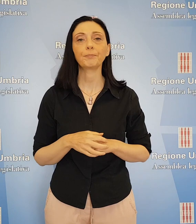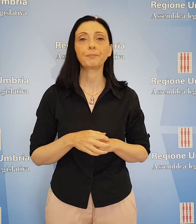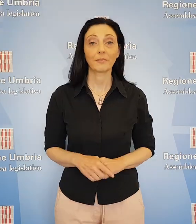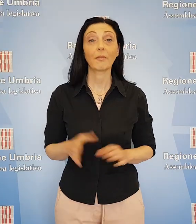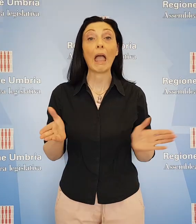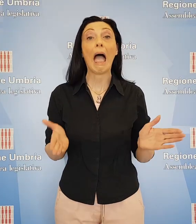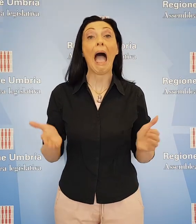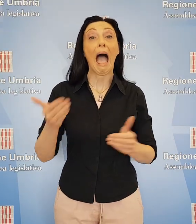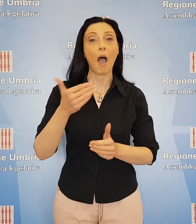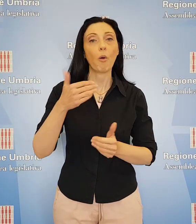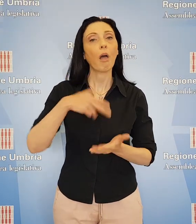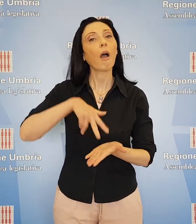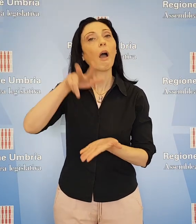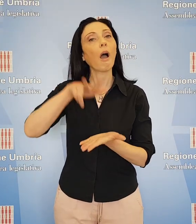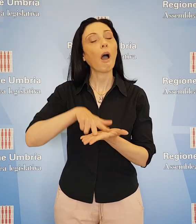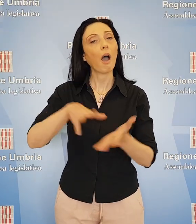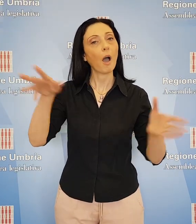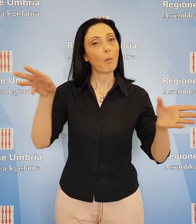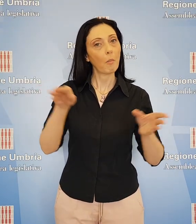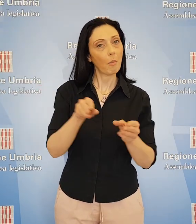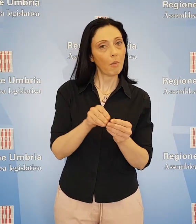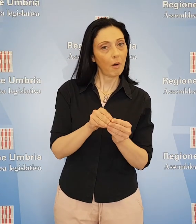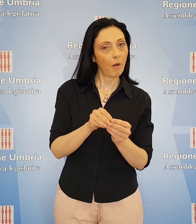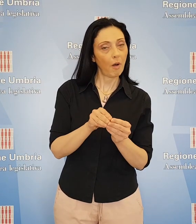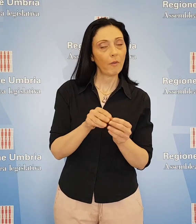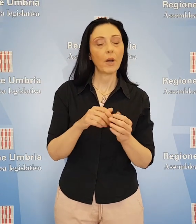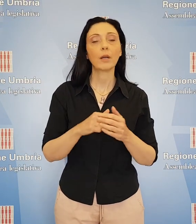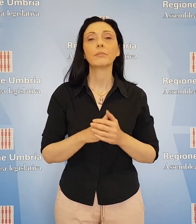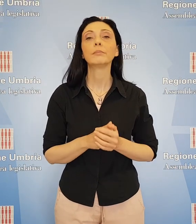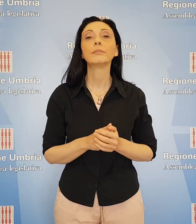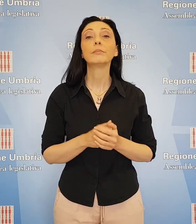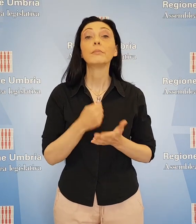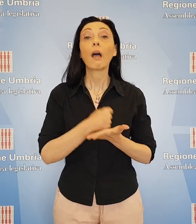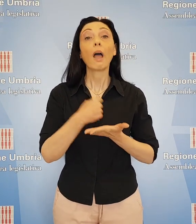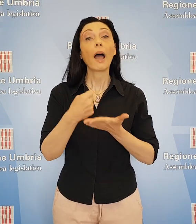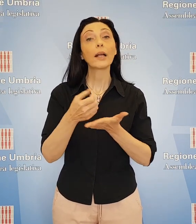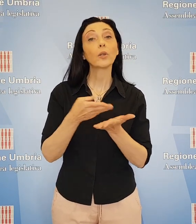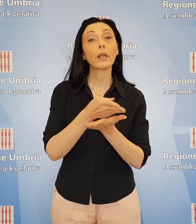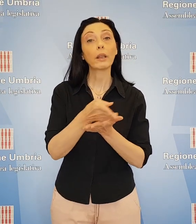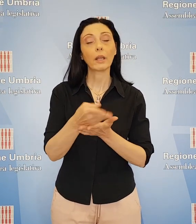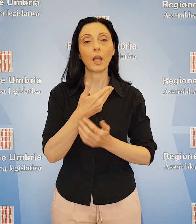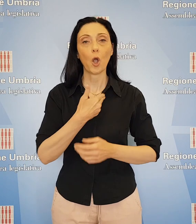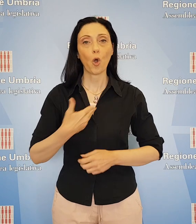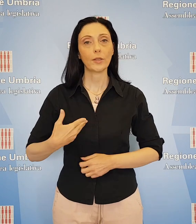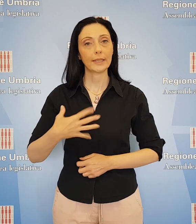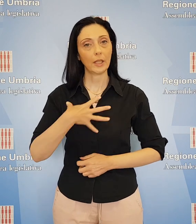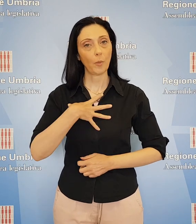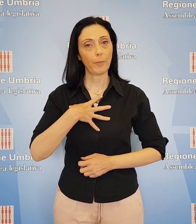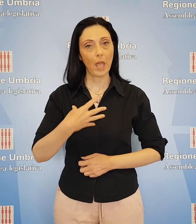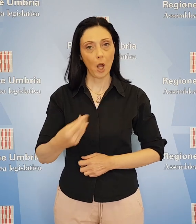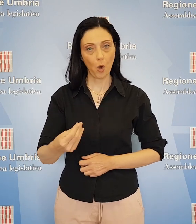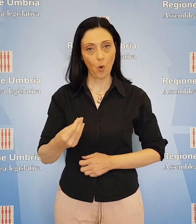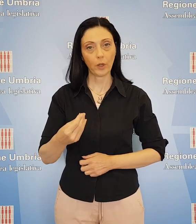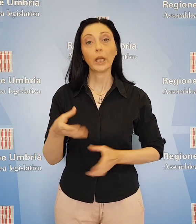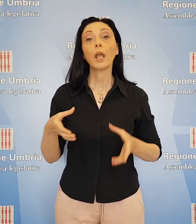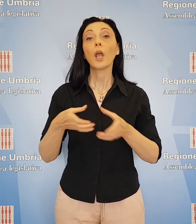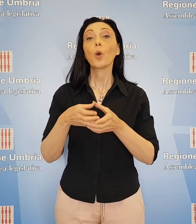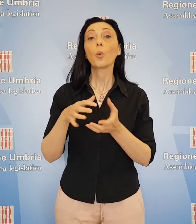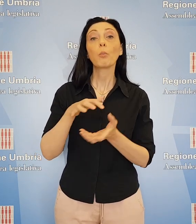L'Aula ha poi approvato con i voti di tutti i presenti l'atto di indirizzo del consigliere Vincenzo Bianconi, gruppo misto,